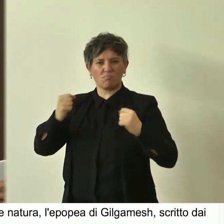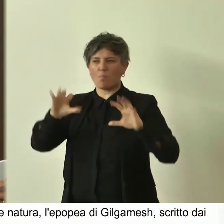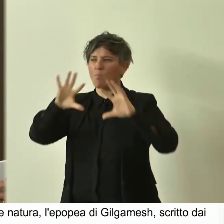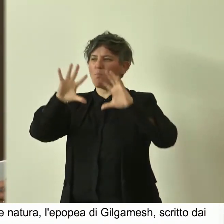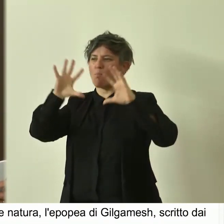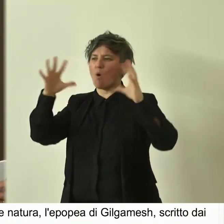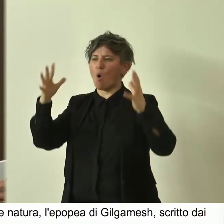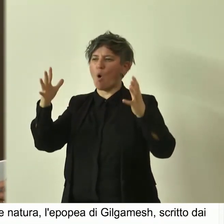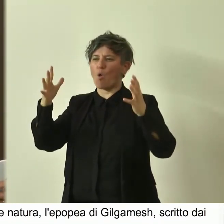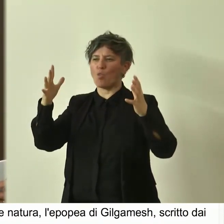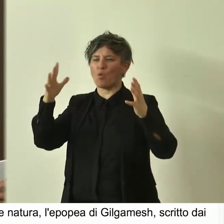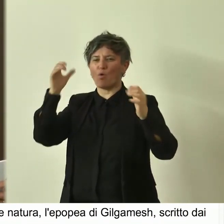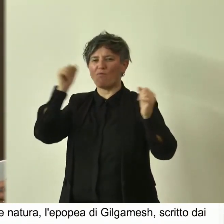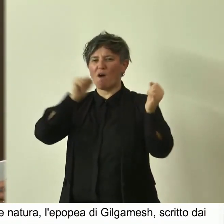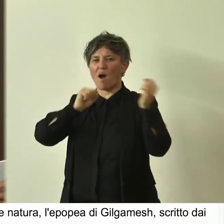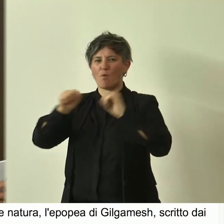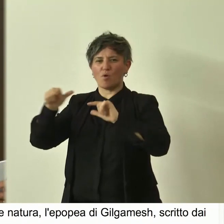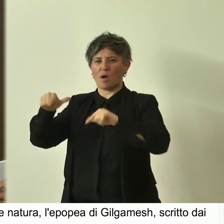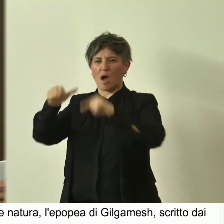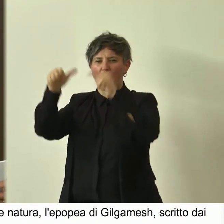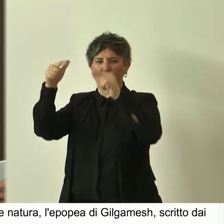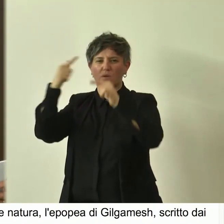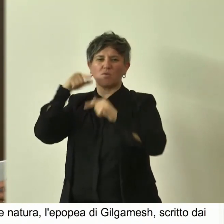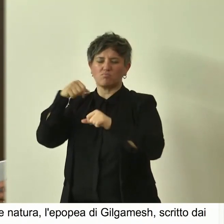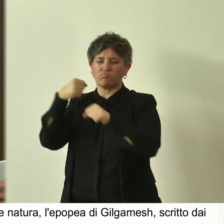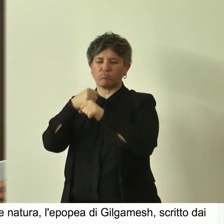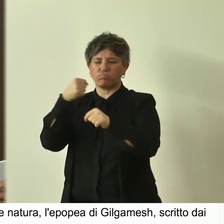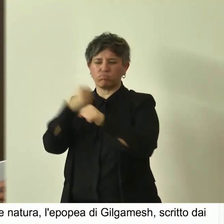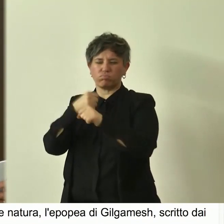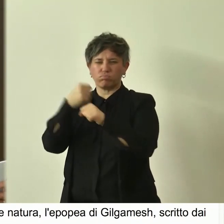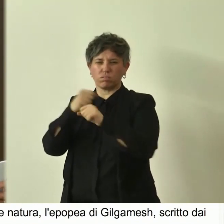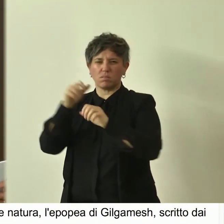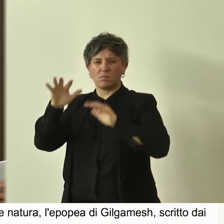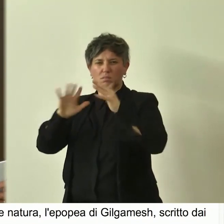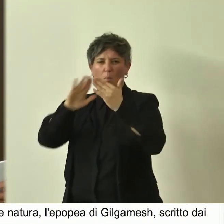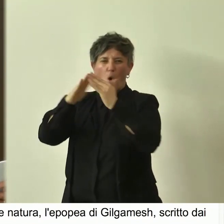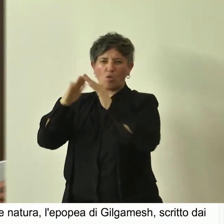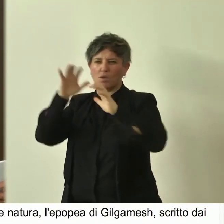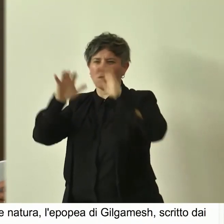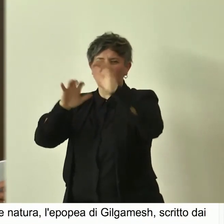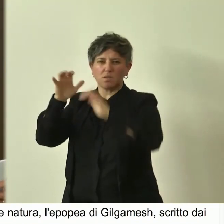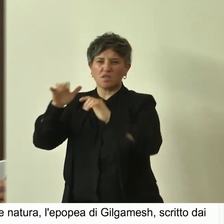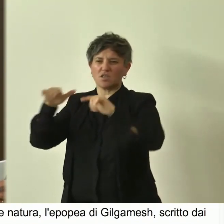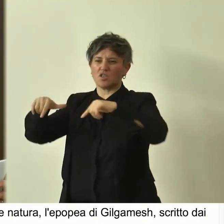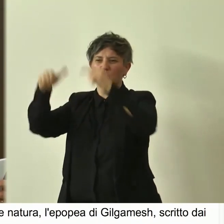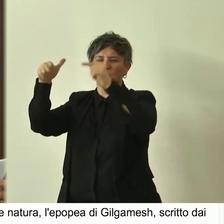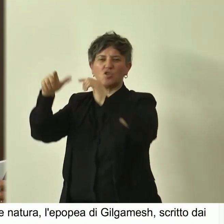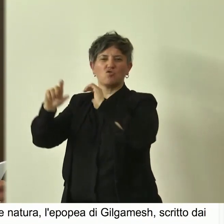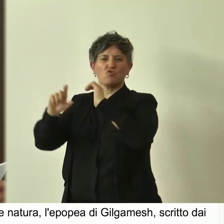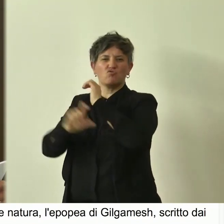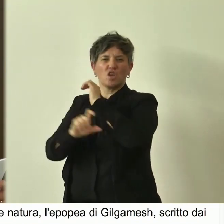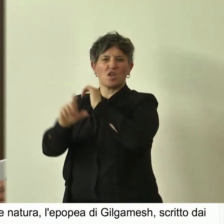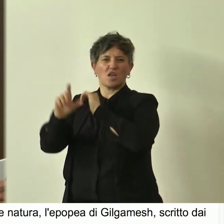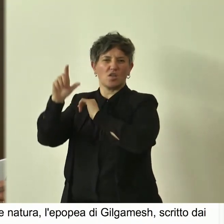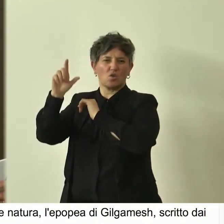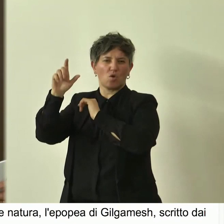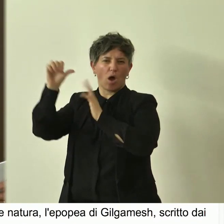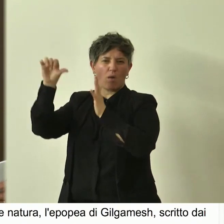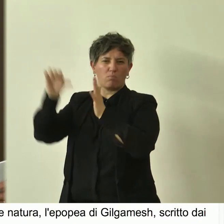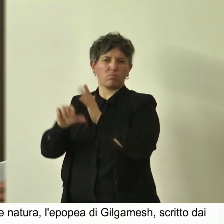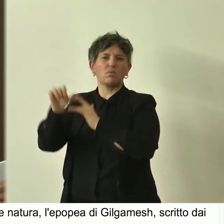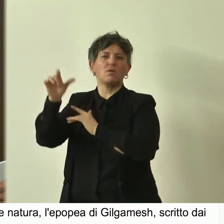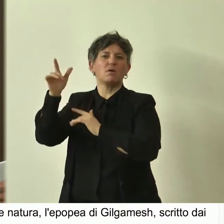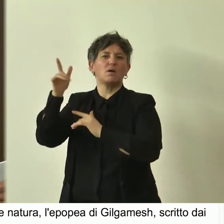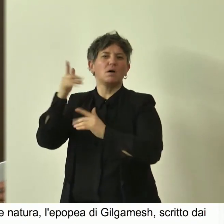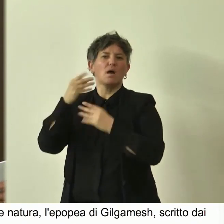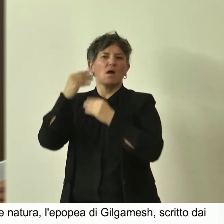a conoscenza. A questa impresa mi impegno, scalerò il monte, abbatterò il cedro e lascerò ai posteri un nome duraturo.